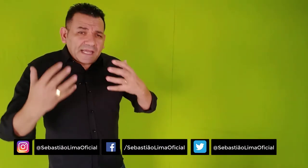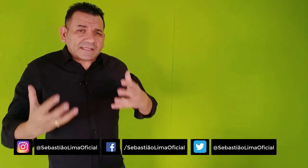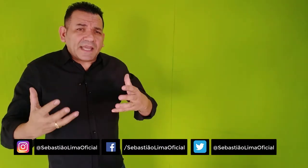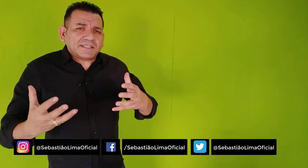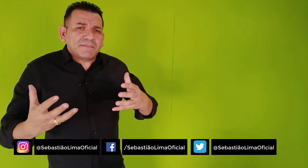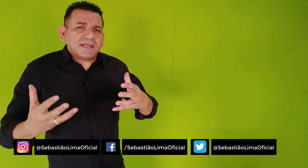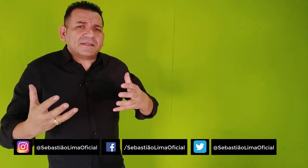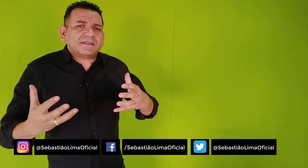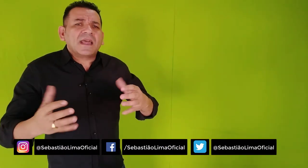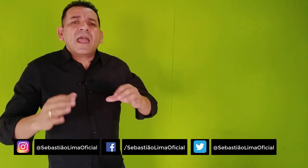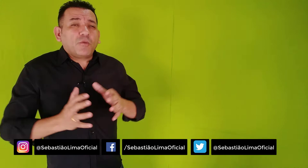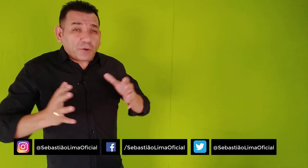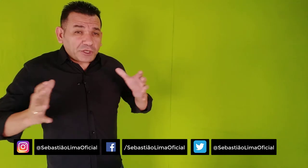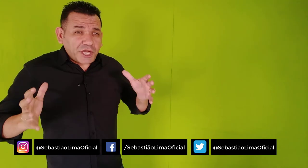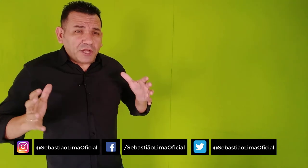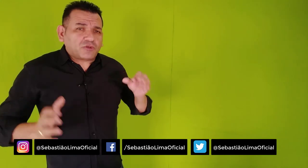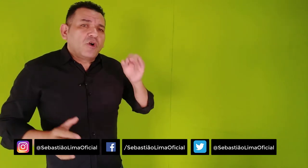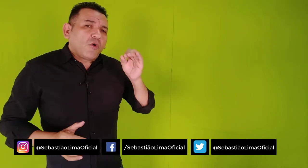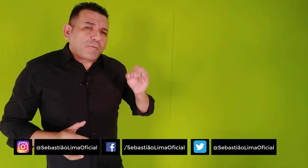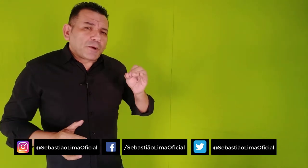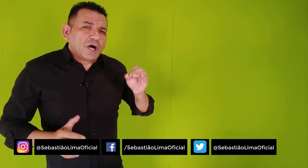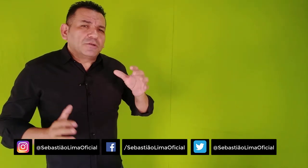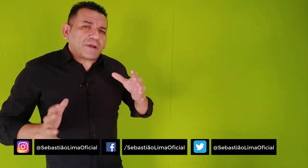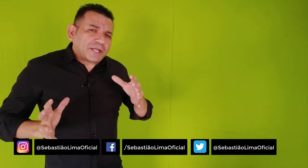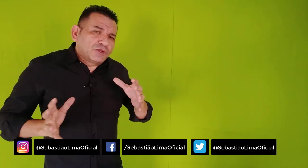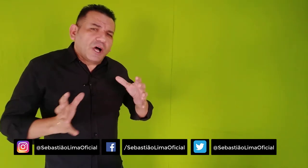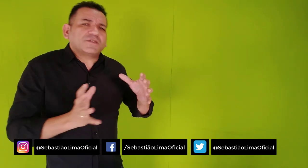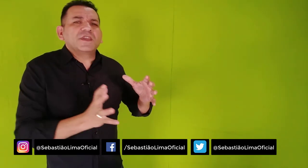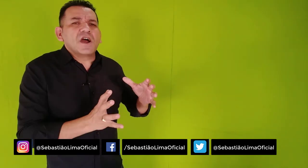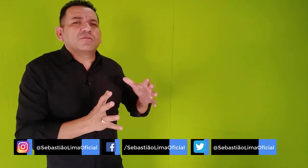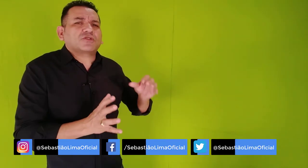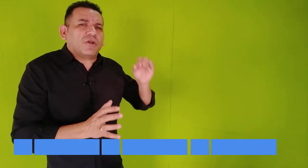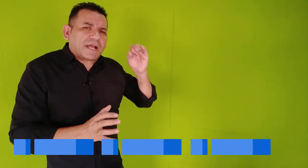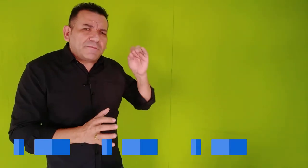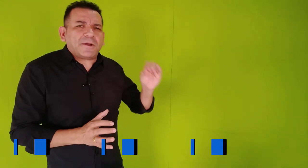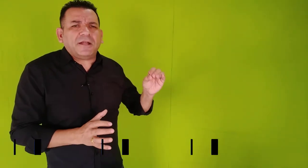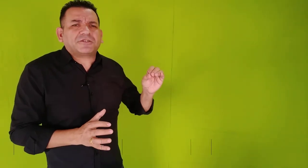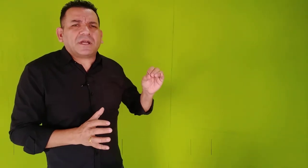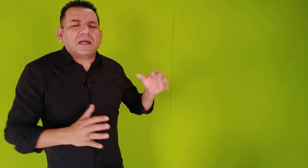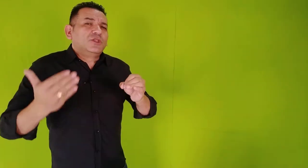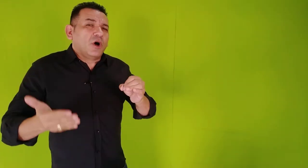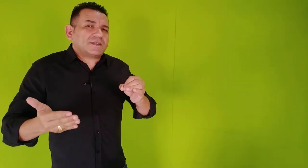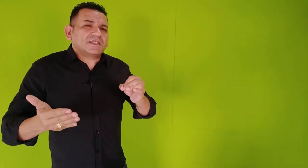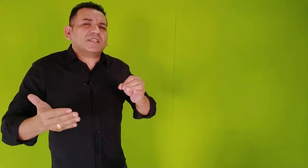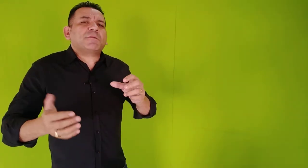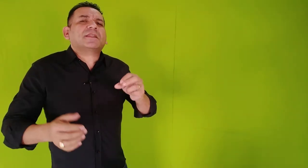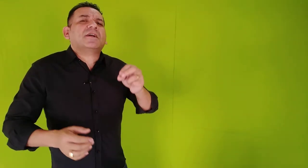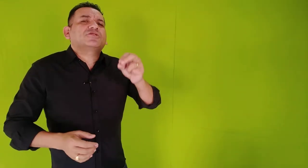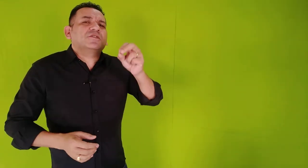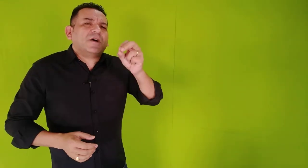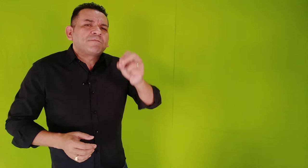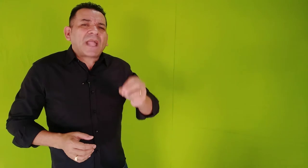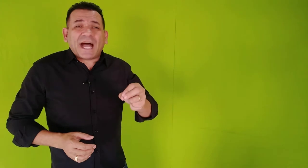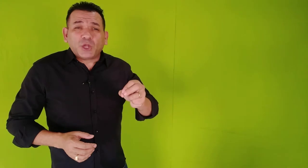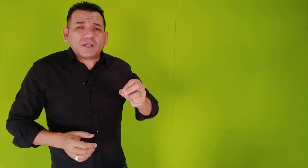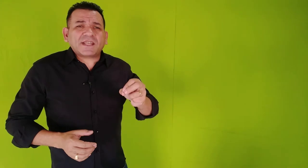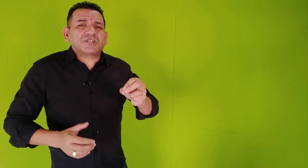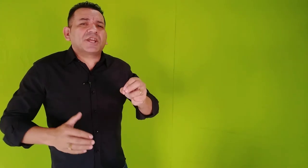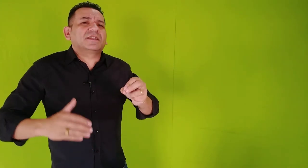a seis meses, o projeto, o plano para que nós venhamos colocar em prática nossas expectativas, a nossa agenda,